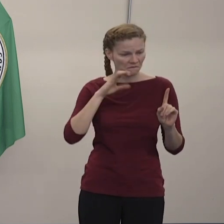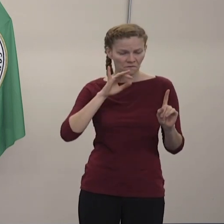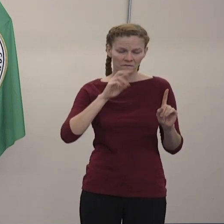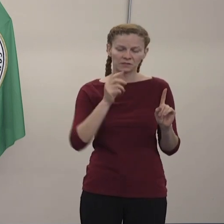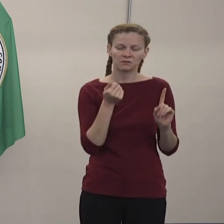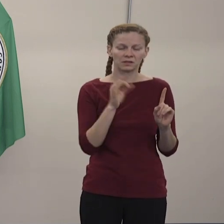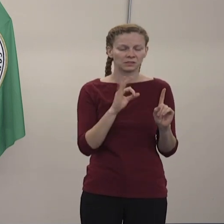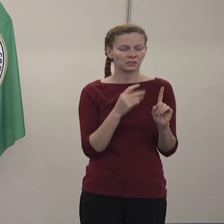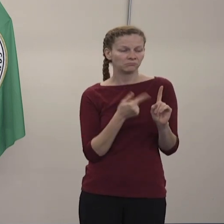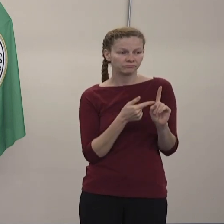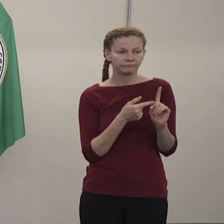pruebas, con qué frecuencia.